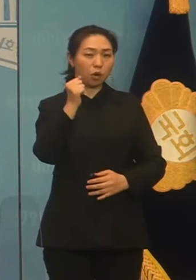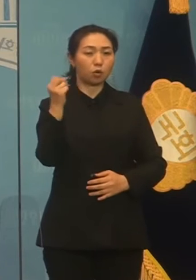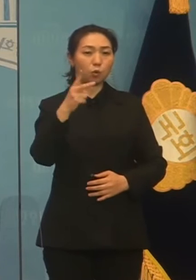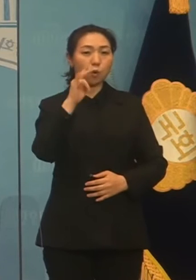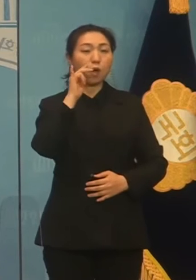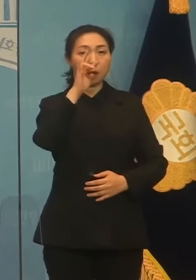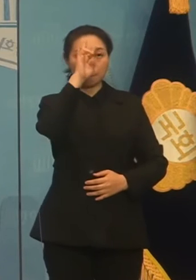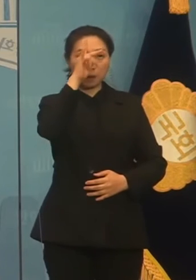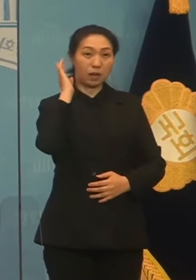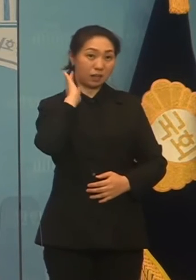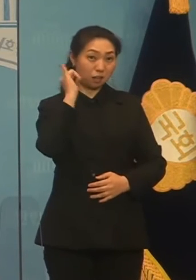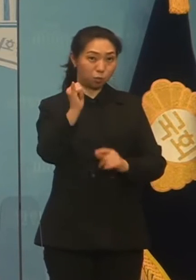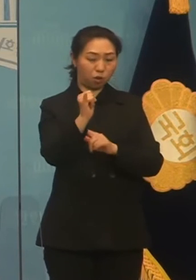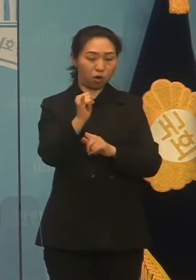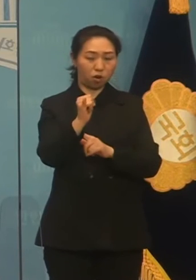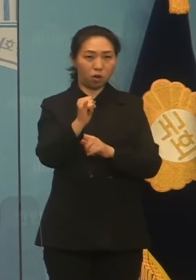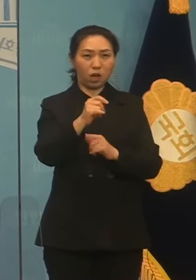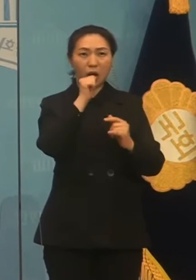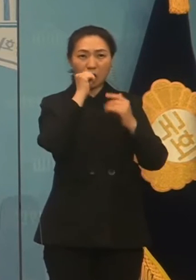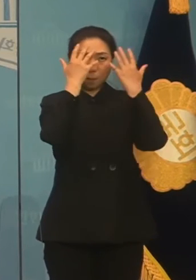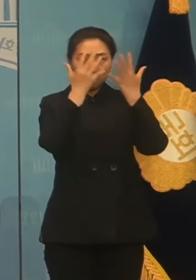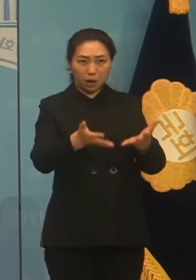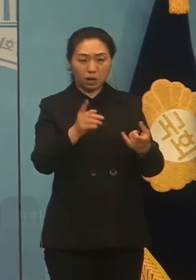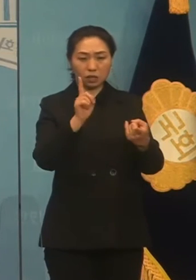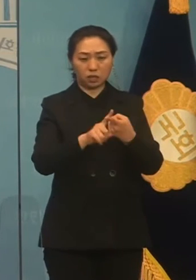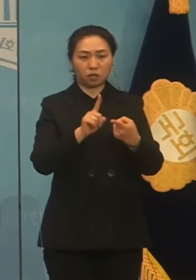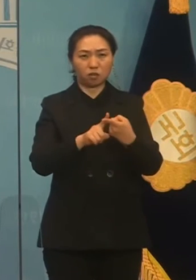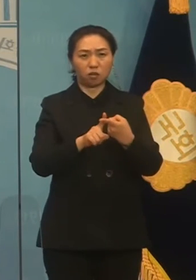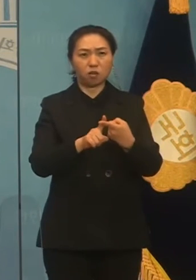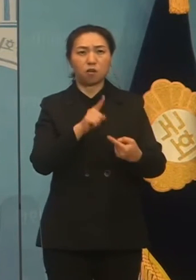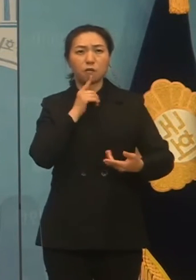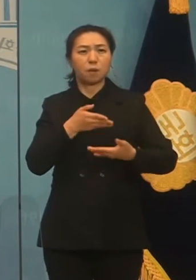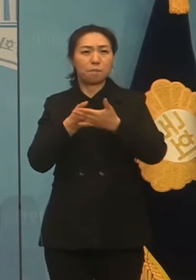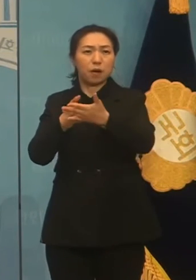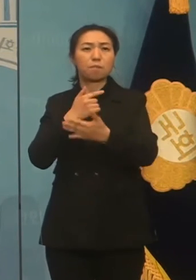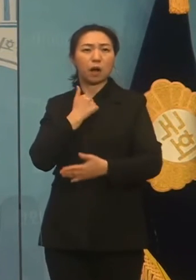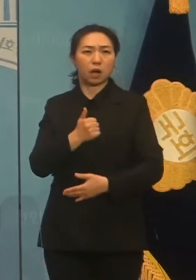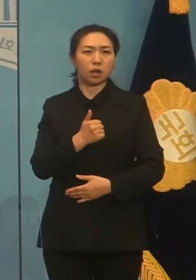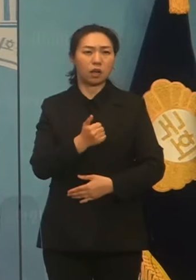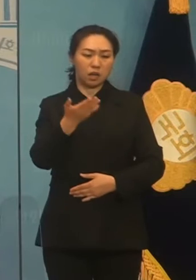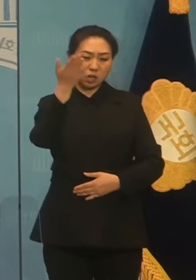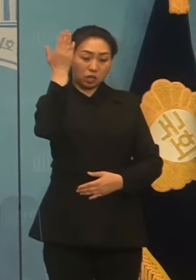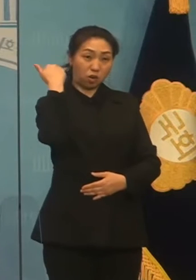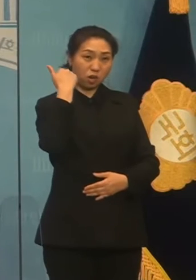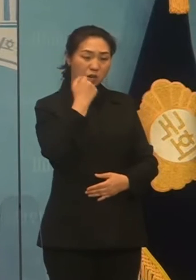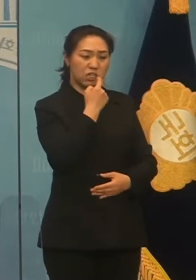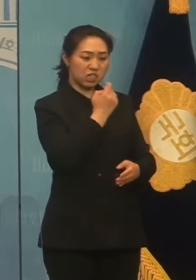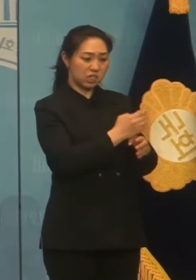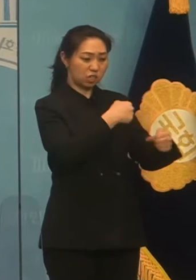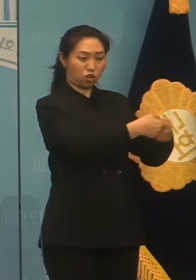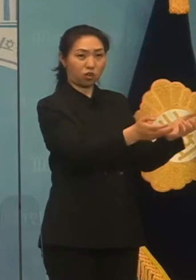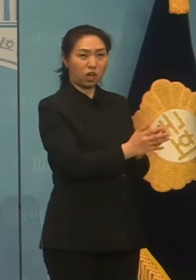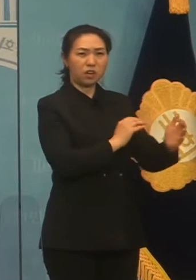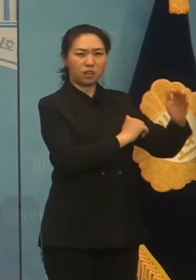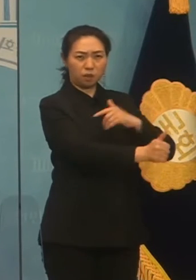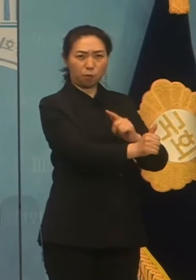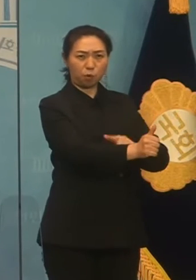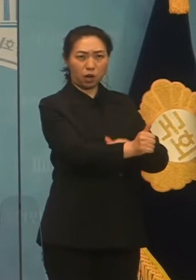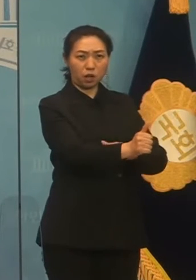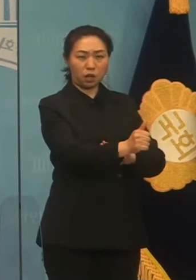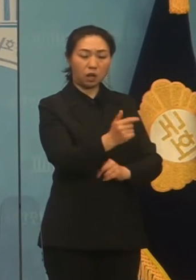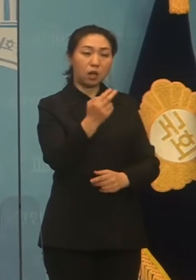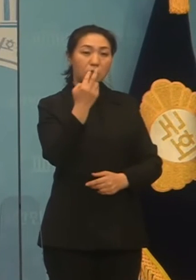국료민주당 전 대표의 사명 발언이 논란이 된 지 3개월밖에 지나지 않았습니다. 두 전직